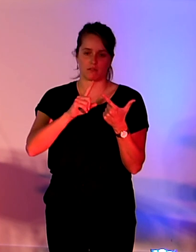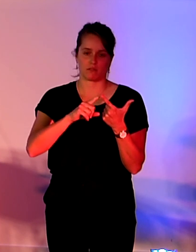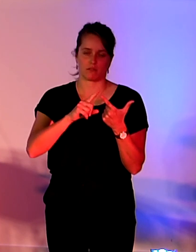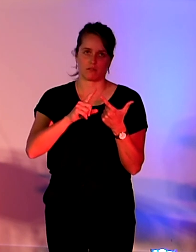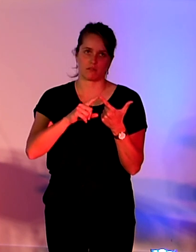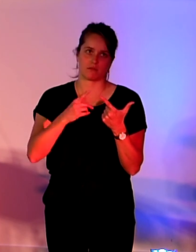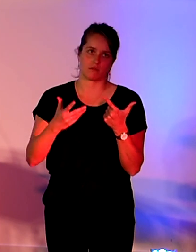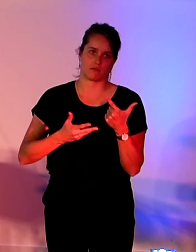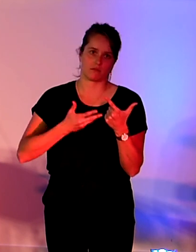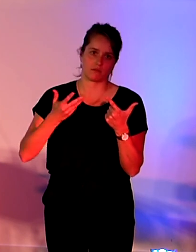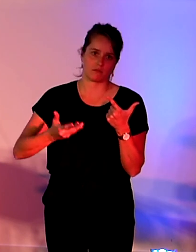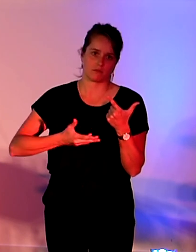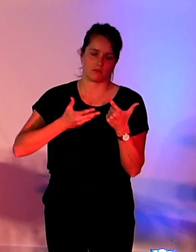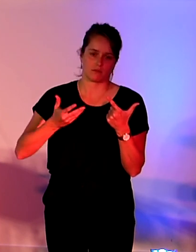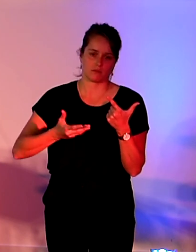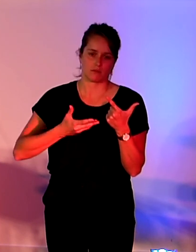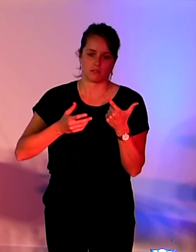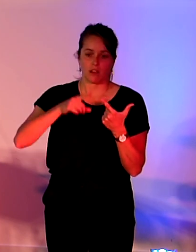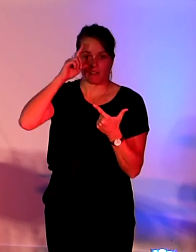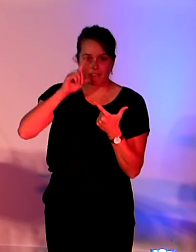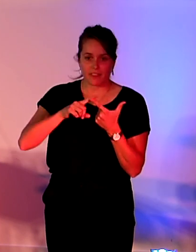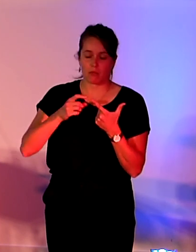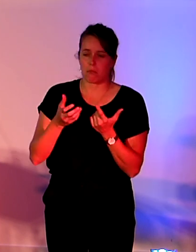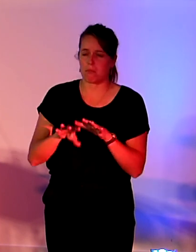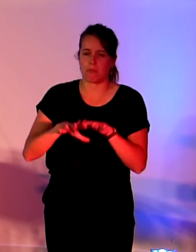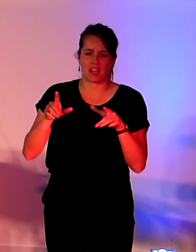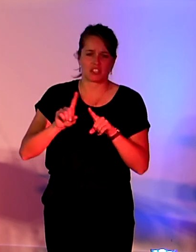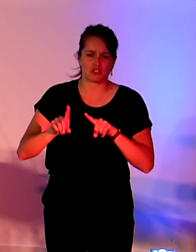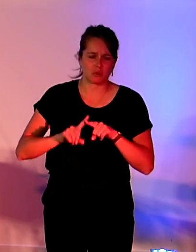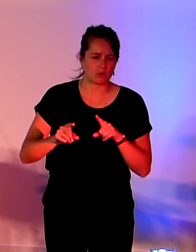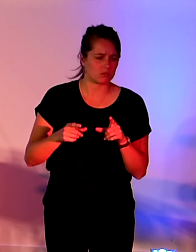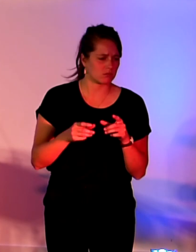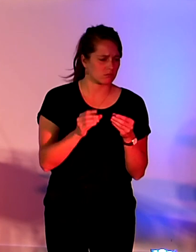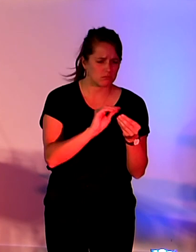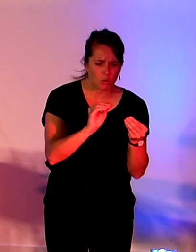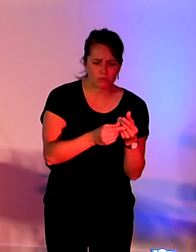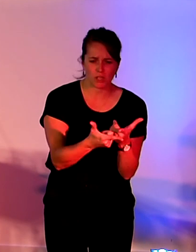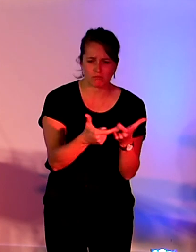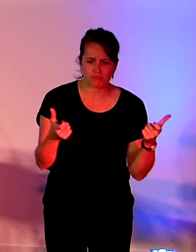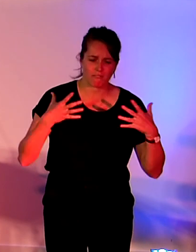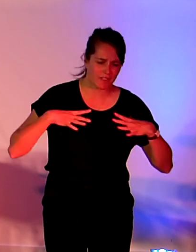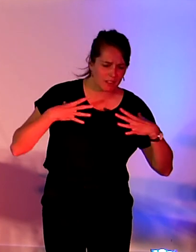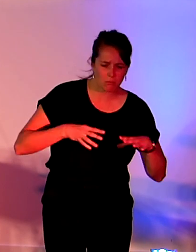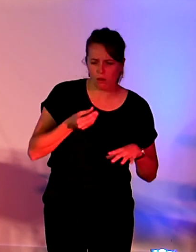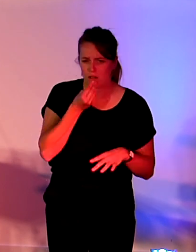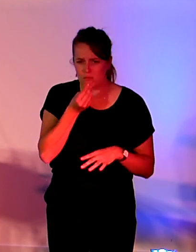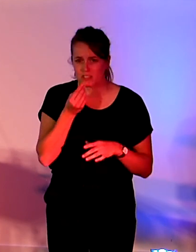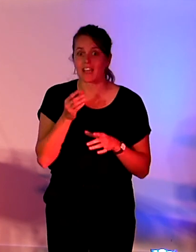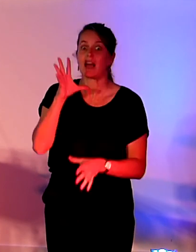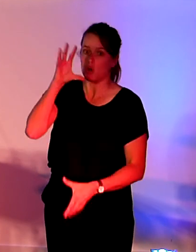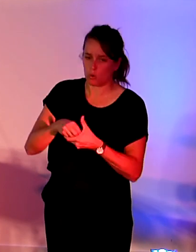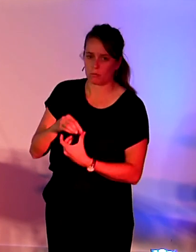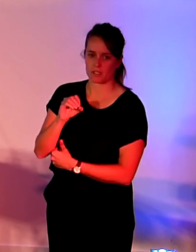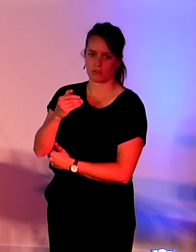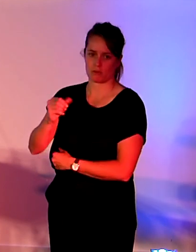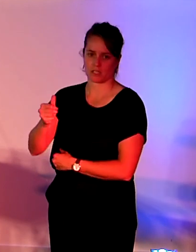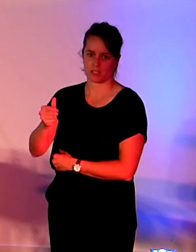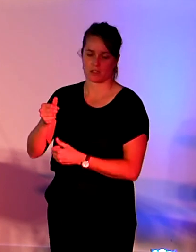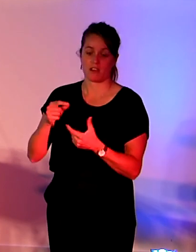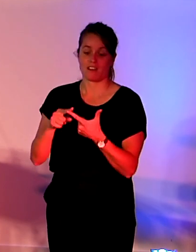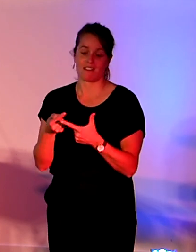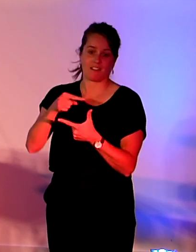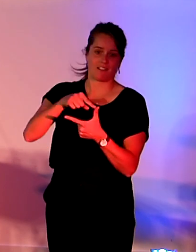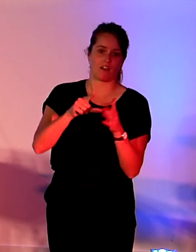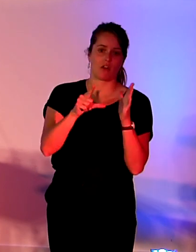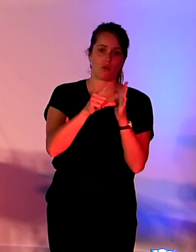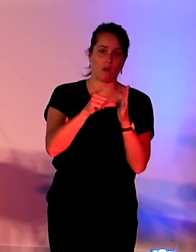des objets divers comme le textile, l'alimentaire et aussi le numérique. Et donc on a la loi Rennes qui suit